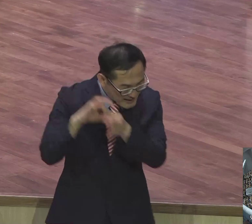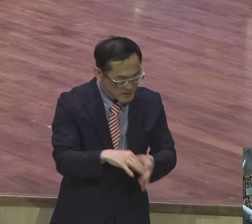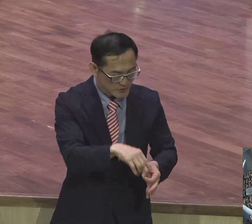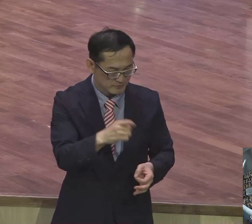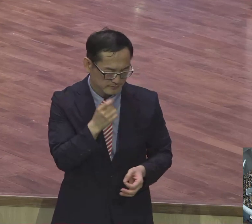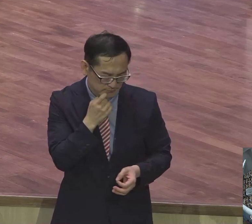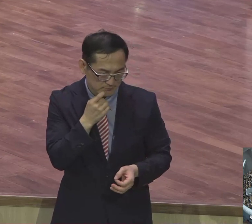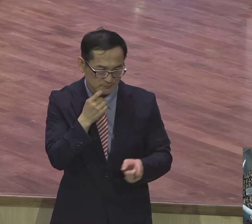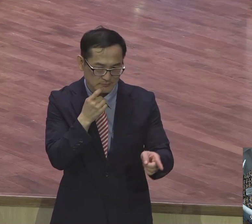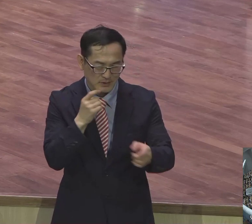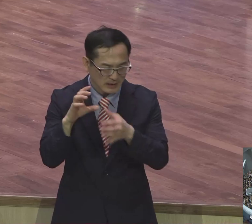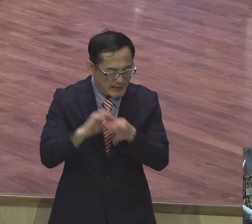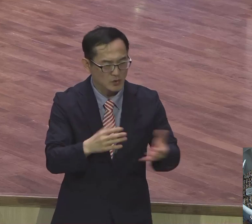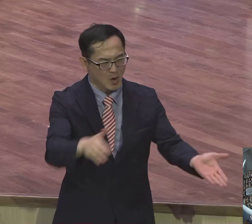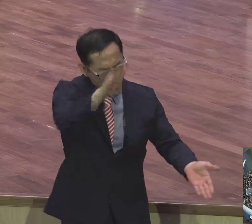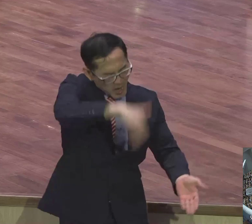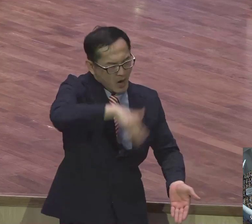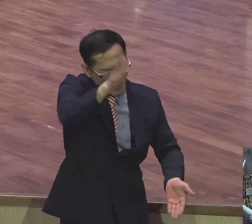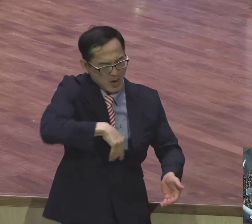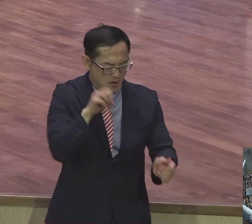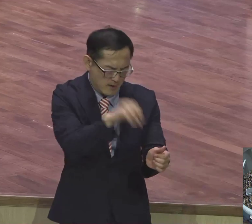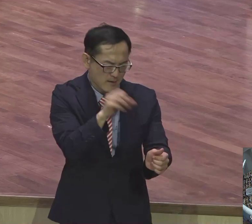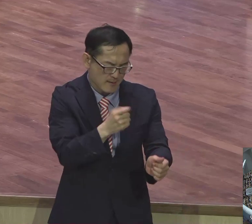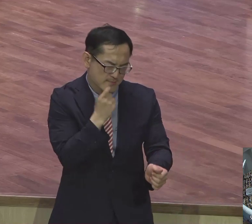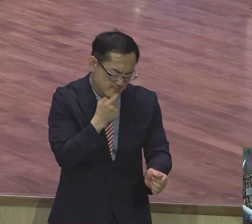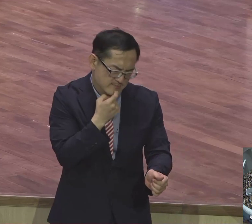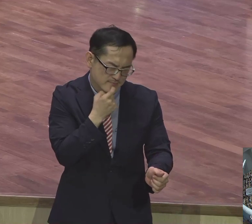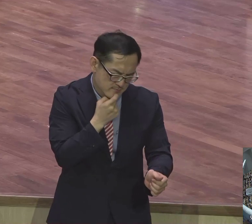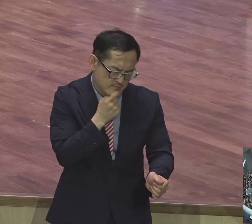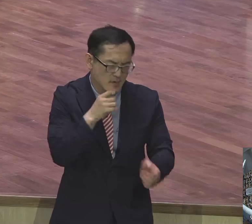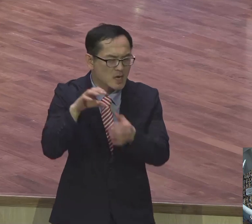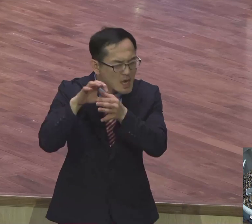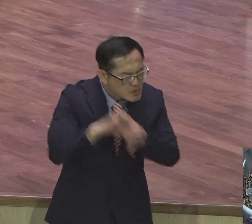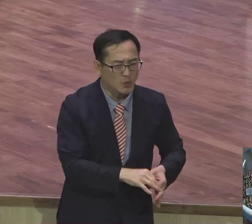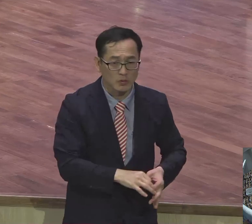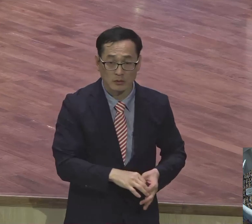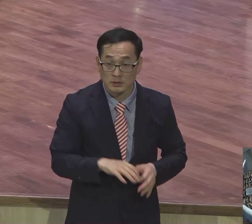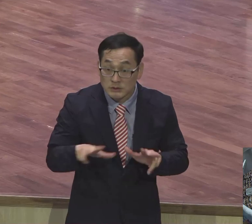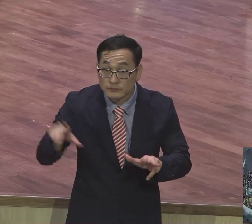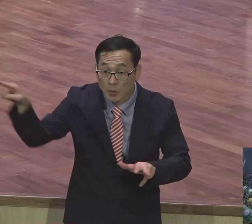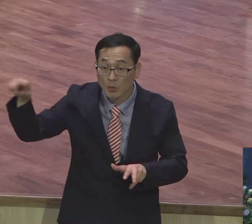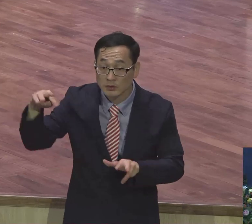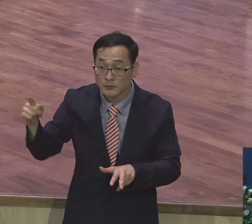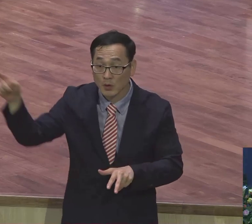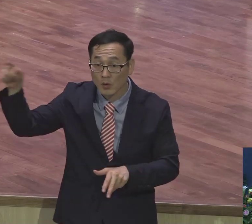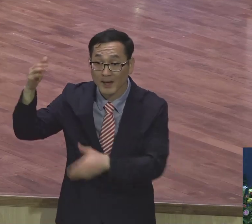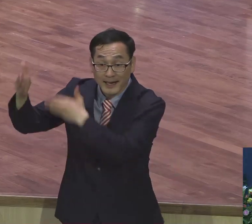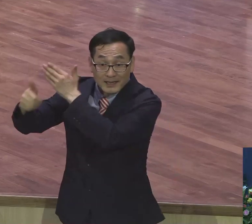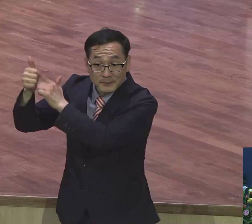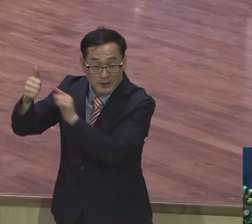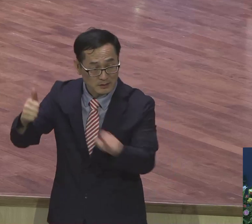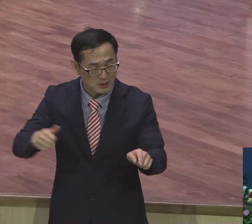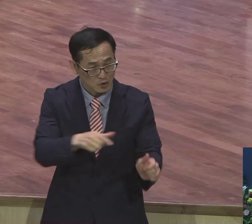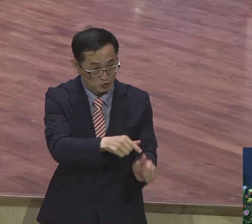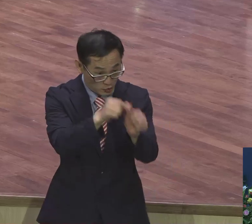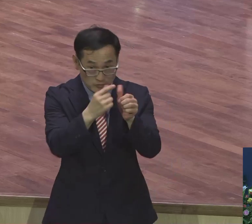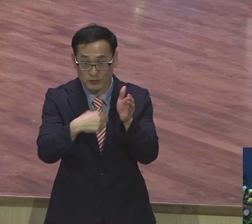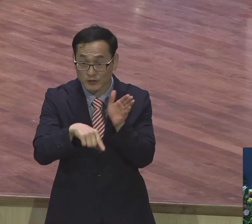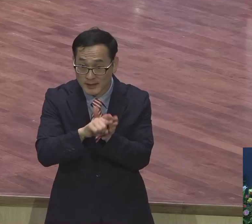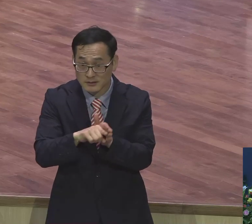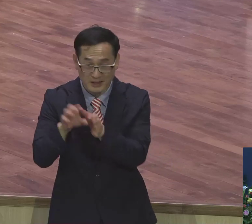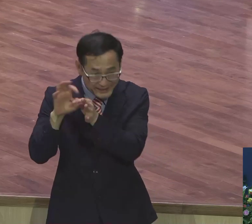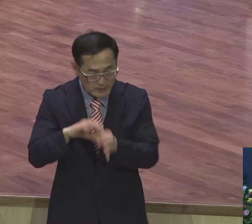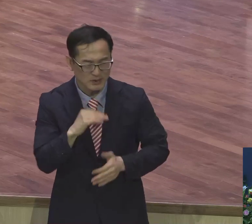손을 벌려놓으라 하였느니라. 하나님께서는 여전히 이스라엘 백성들 구원 받기 위해서